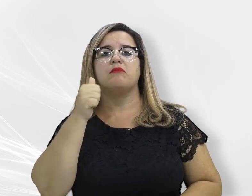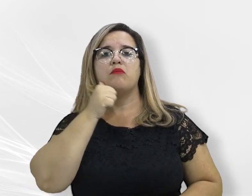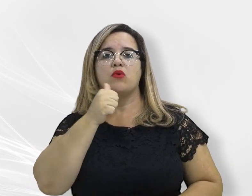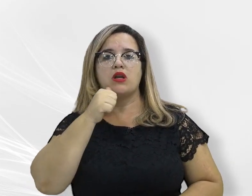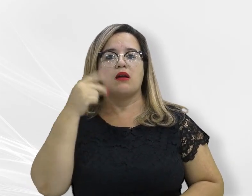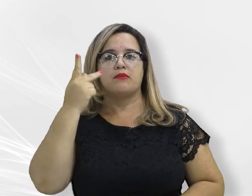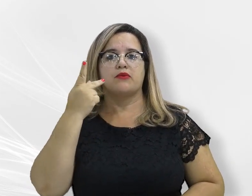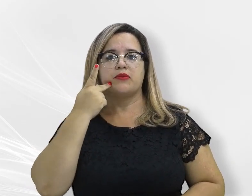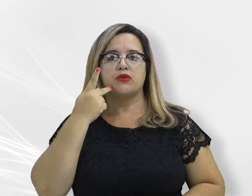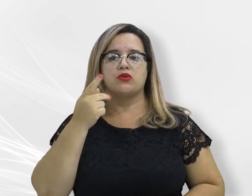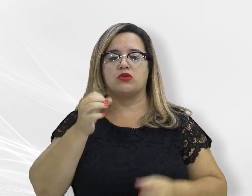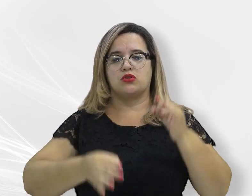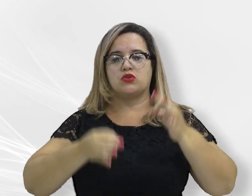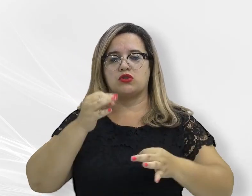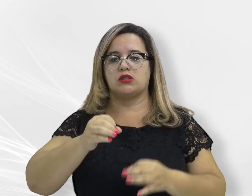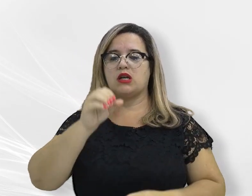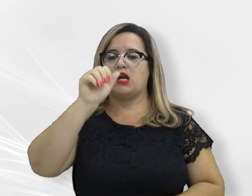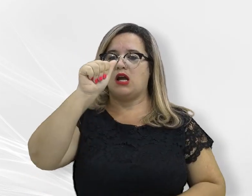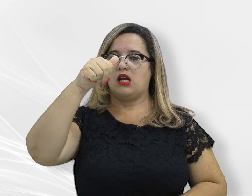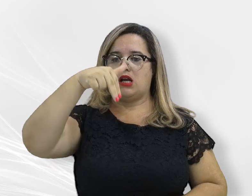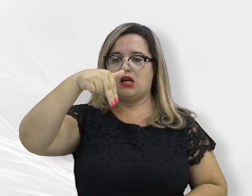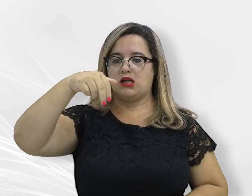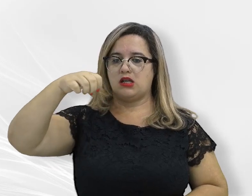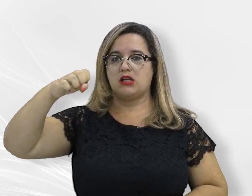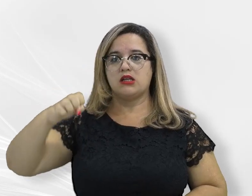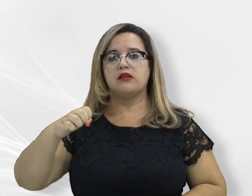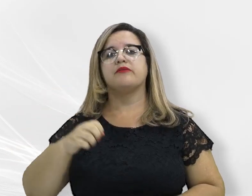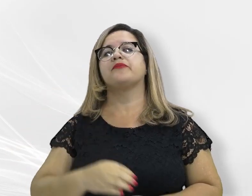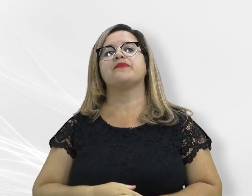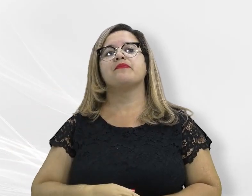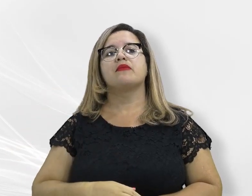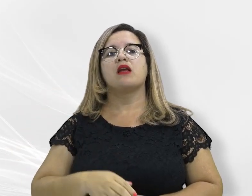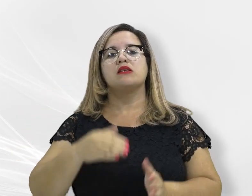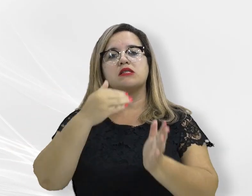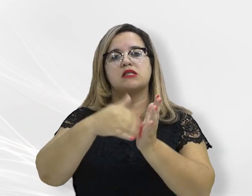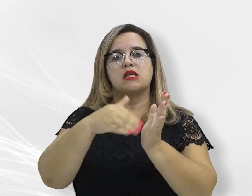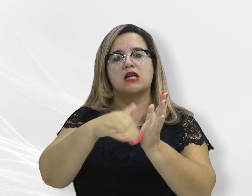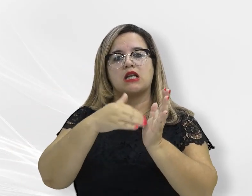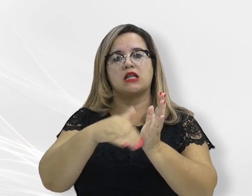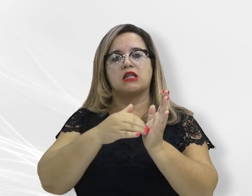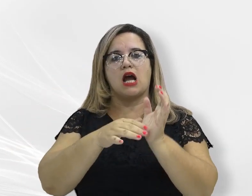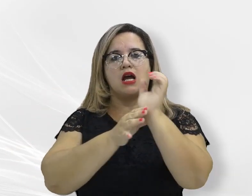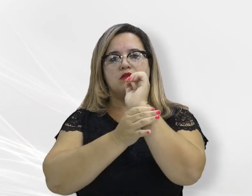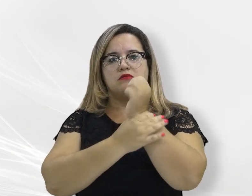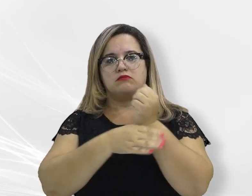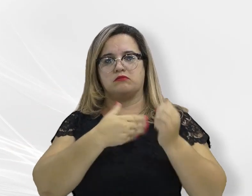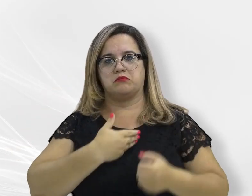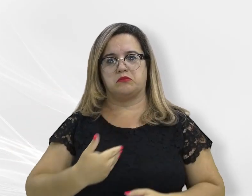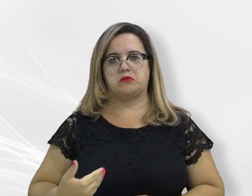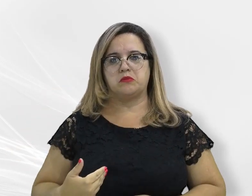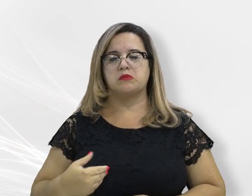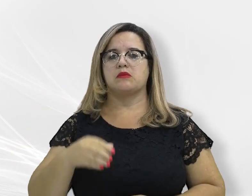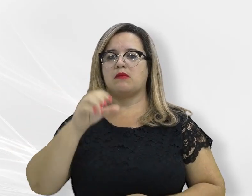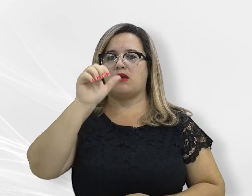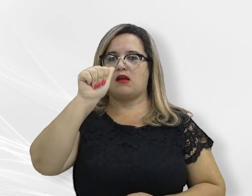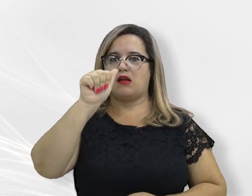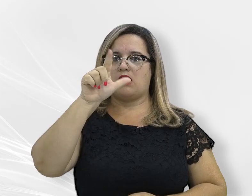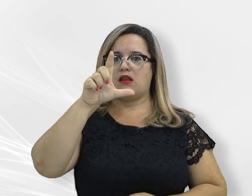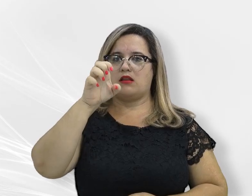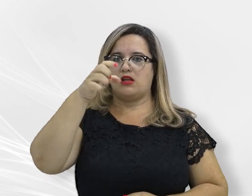Vigert, o Secretário de Estado de Segurança Pública, Alexandre Bustamante, o Secretário-Chefe da Casa Civil, Mauro